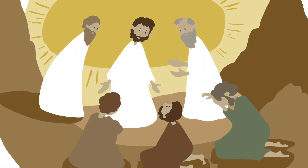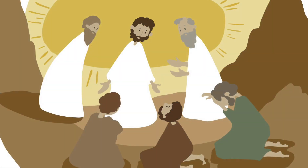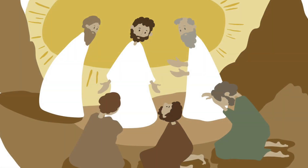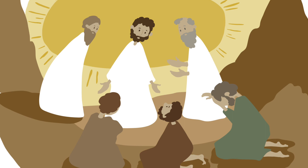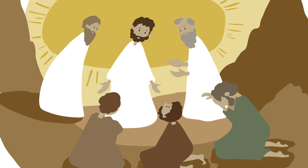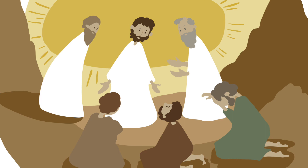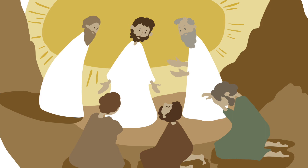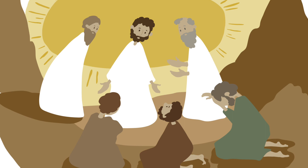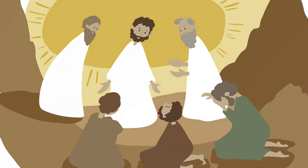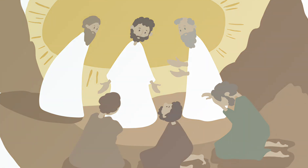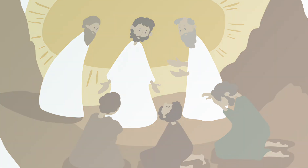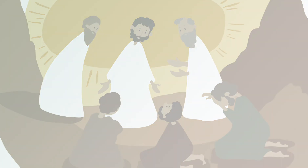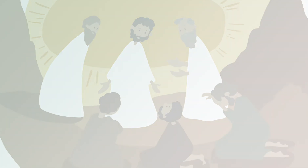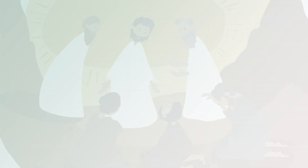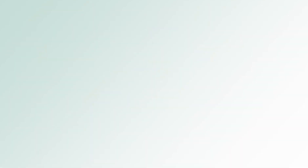réveillerенное. Jésus pour de Jésus pour toujours à cause de sénateur. Jésus